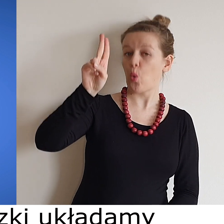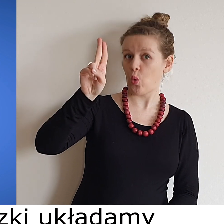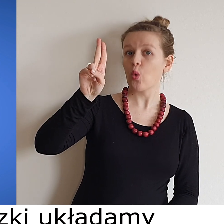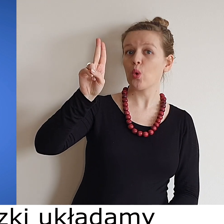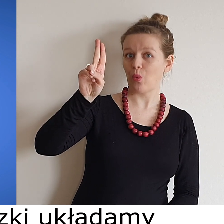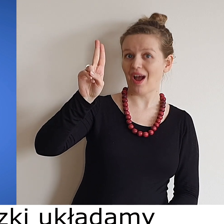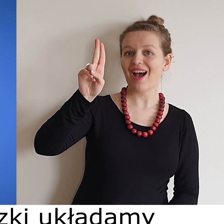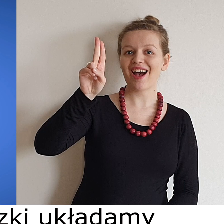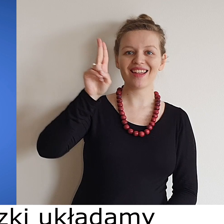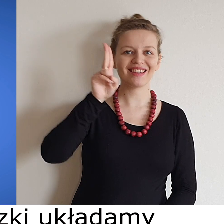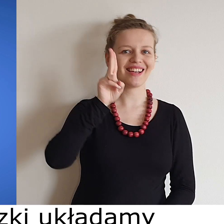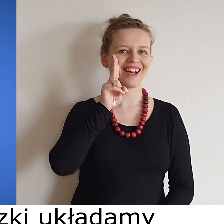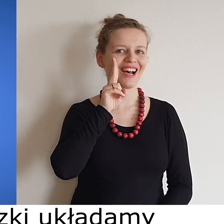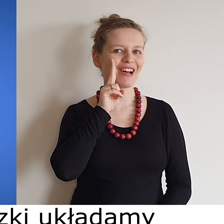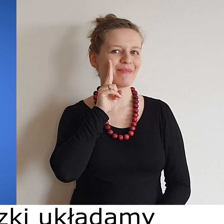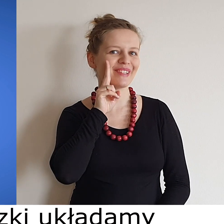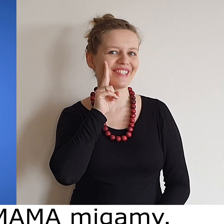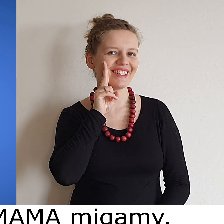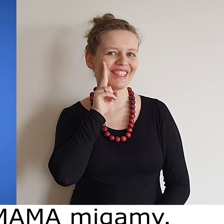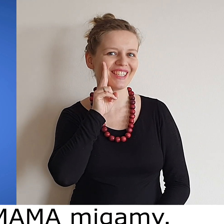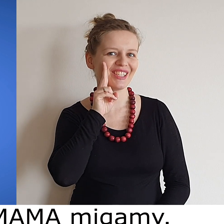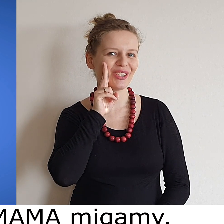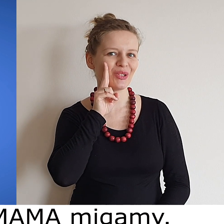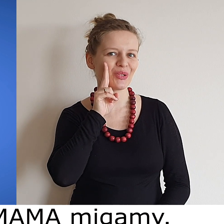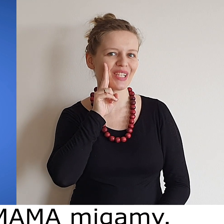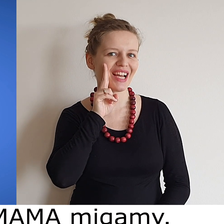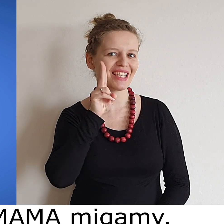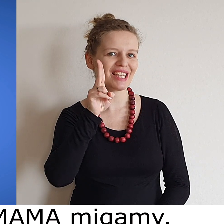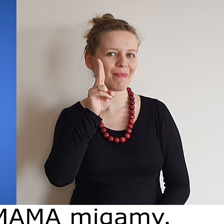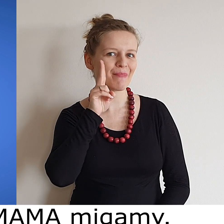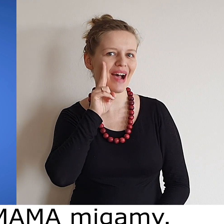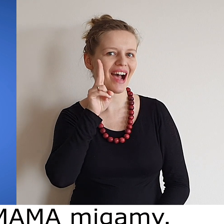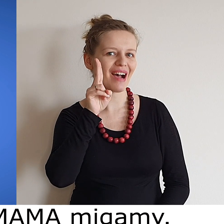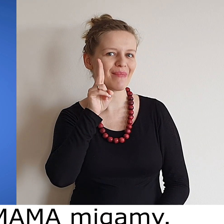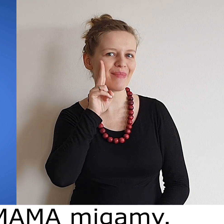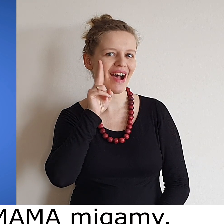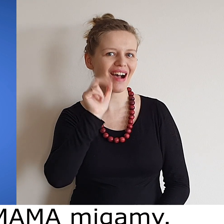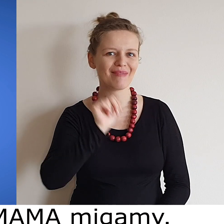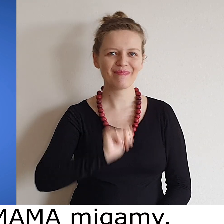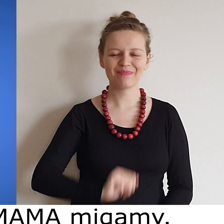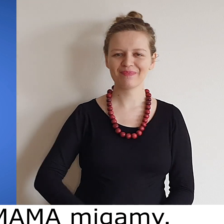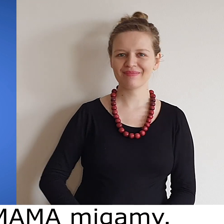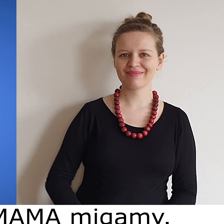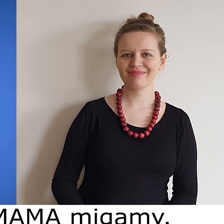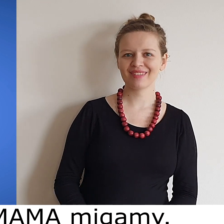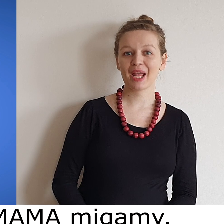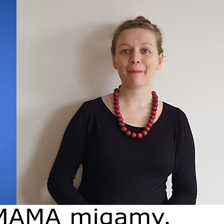układamy I już razem mama